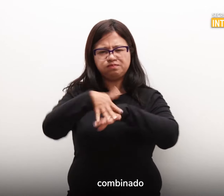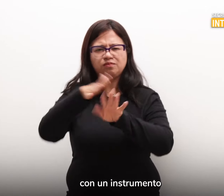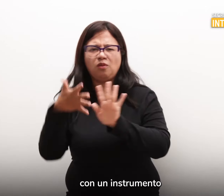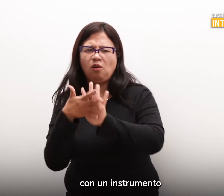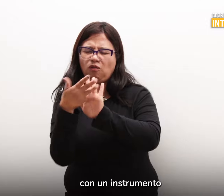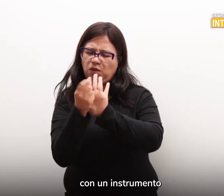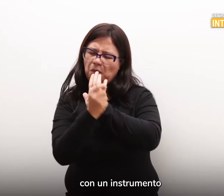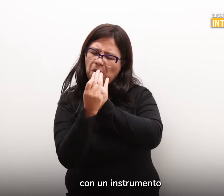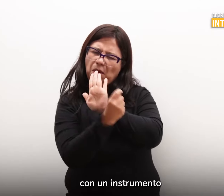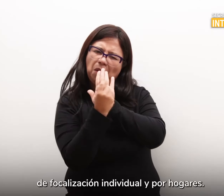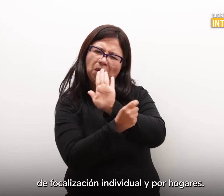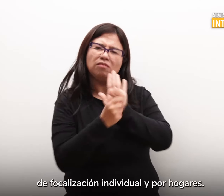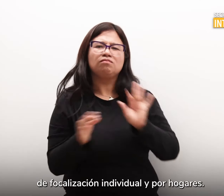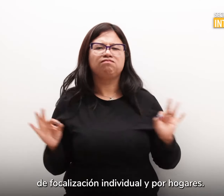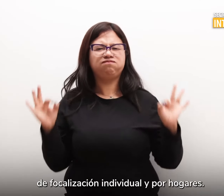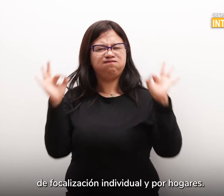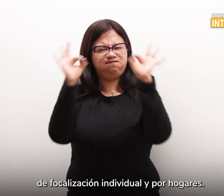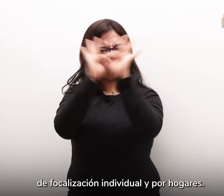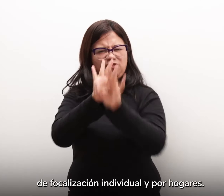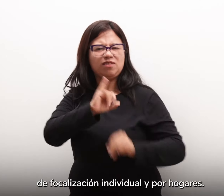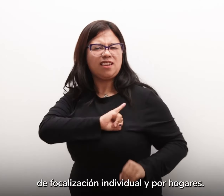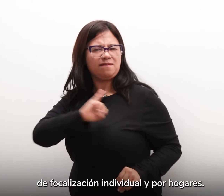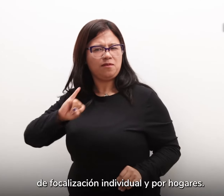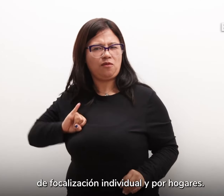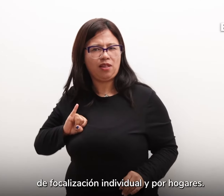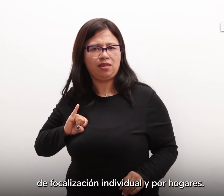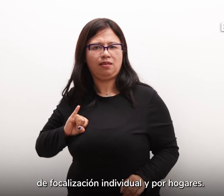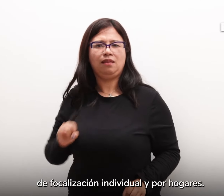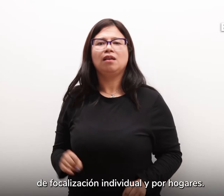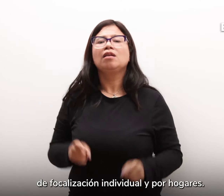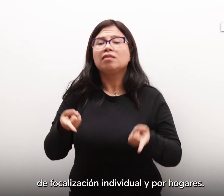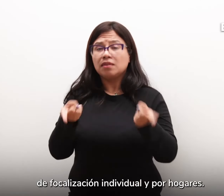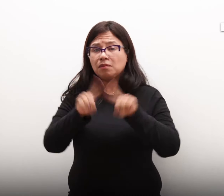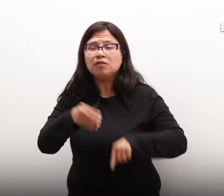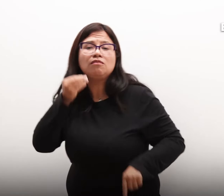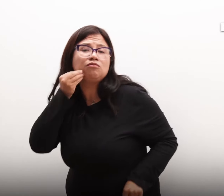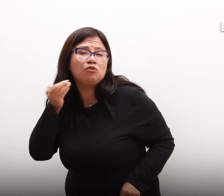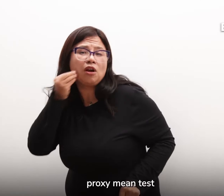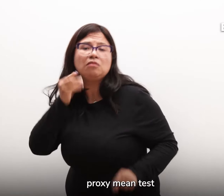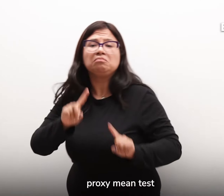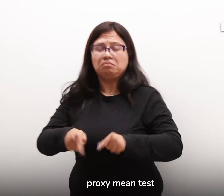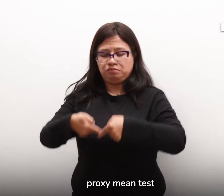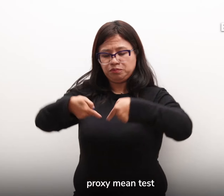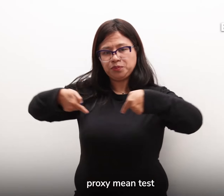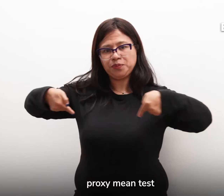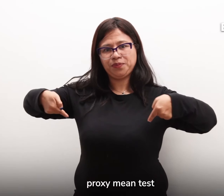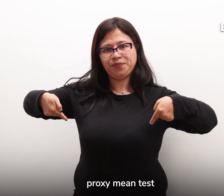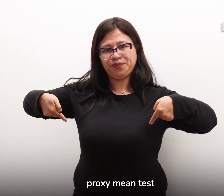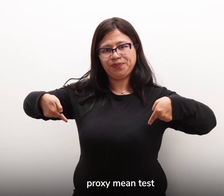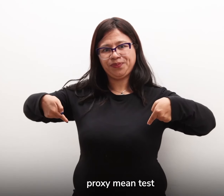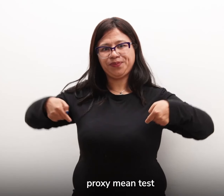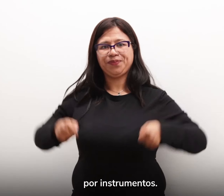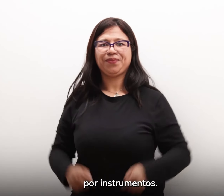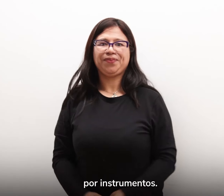con un instrumento de focalización individual y por hogares. 10. Proximium Test por